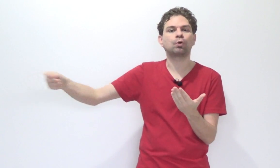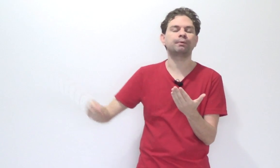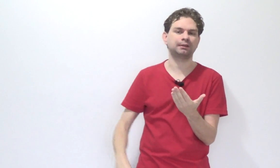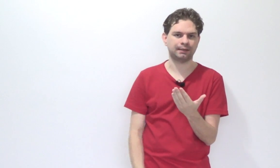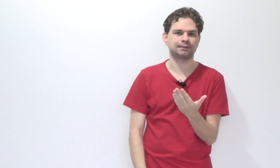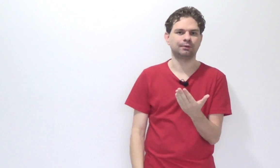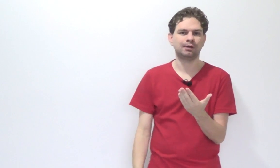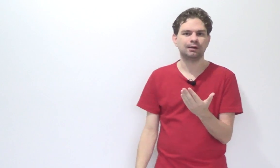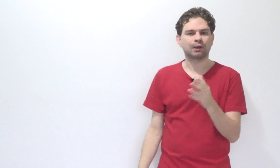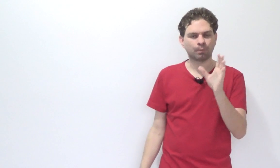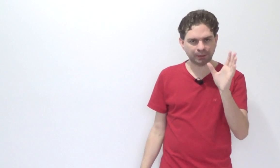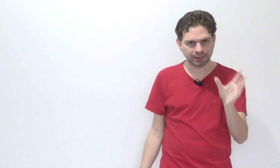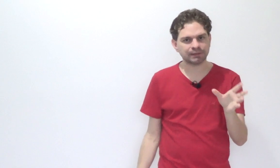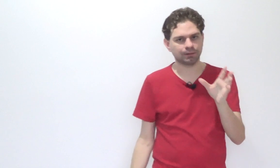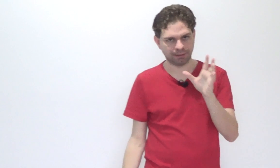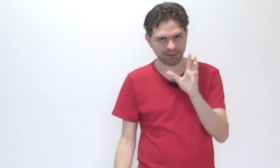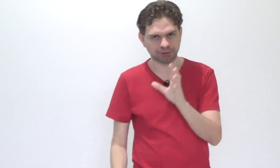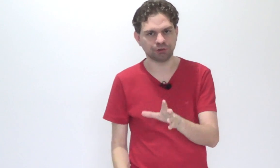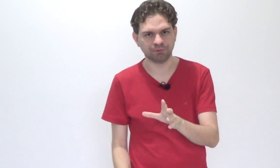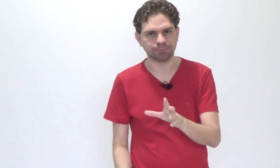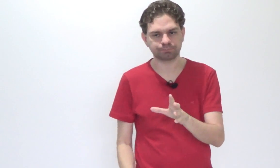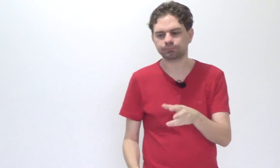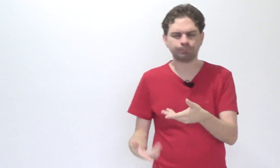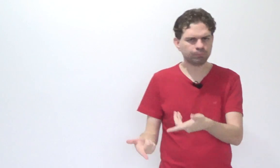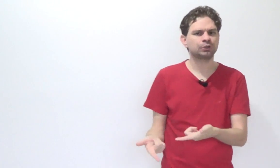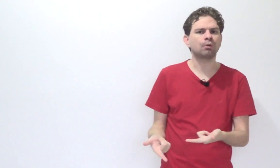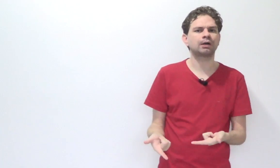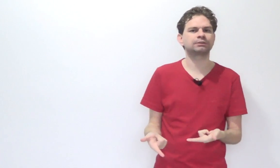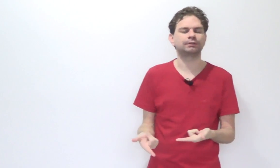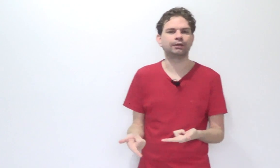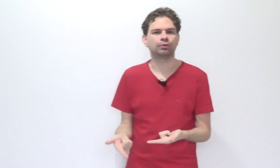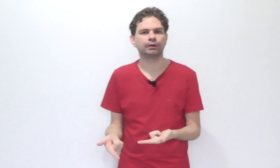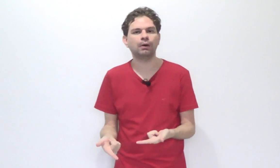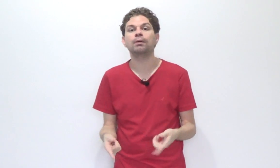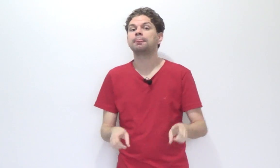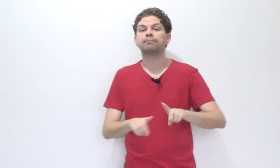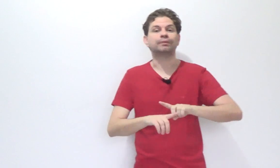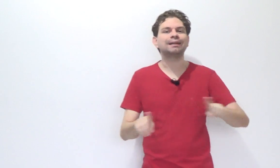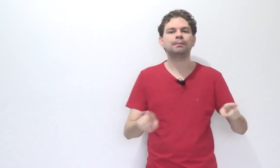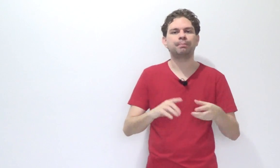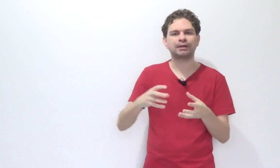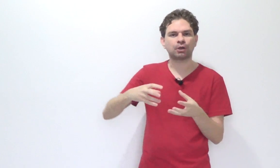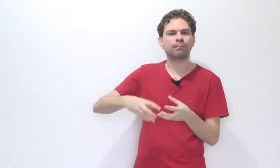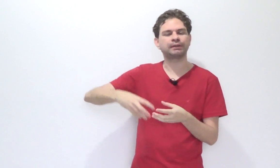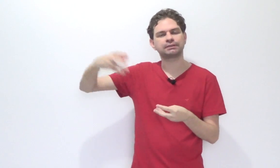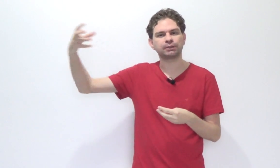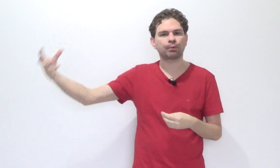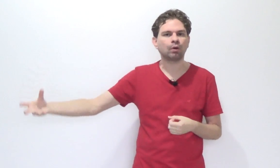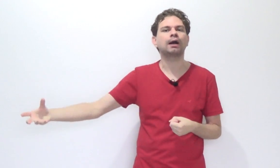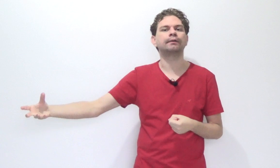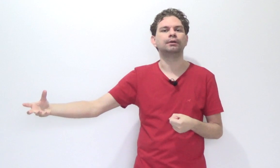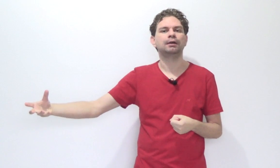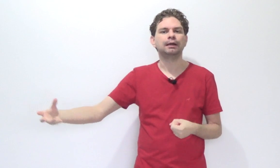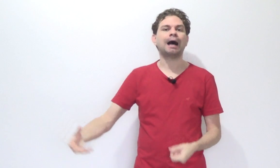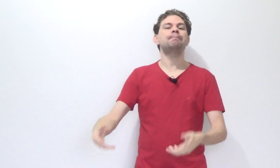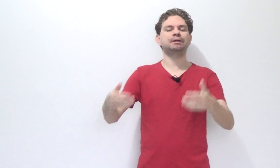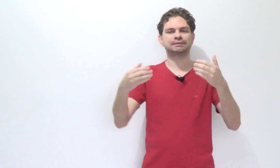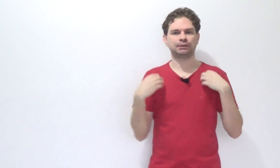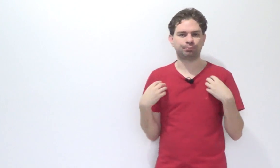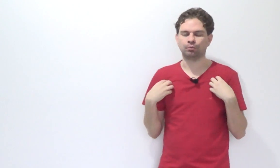competência. Na competência relativa, que é o caso da territorial, nada impede que a competência seja prorrogada. A princípio,